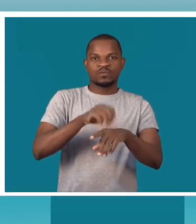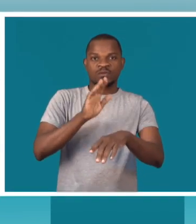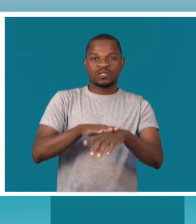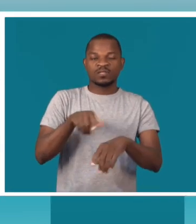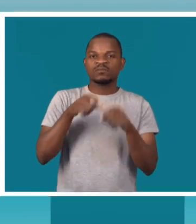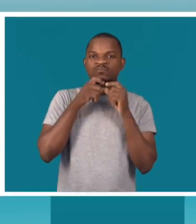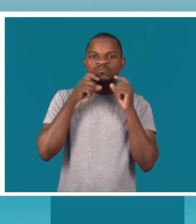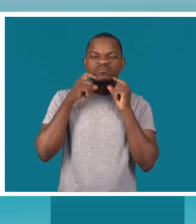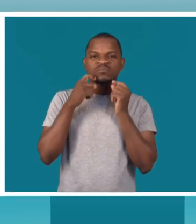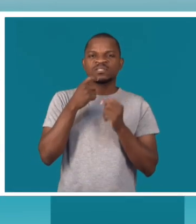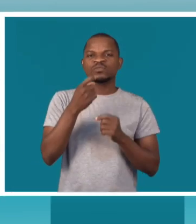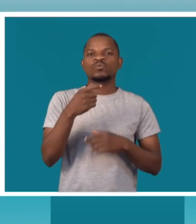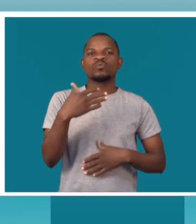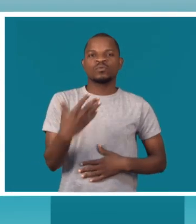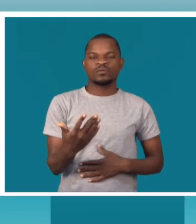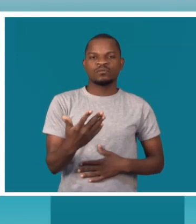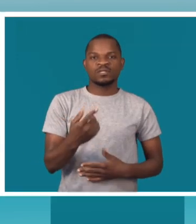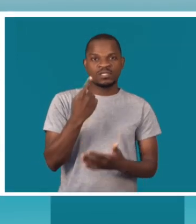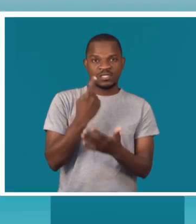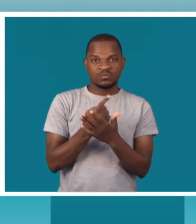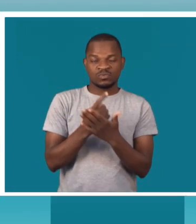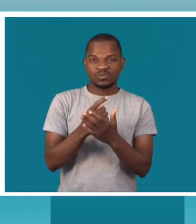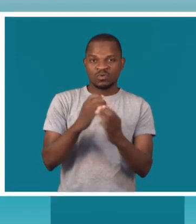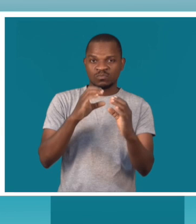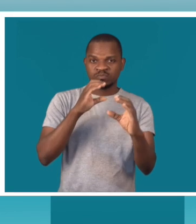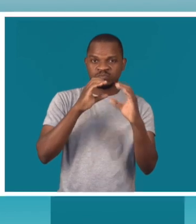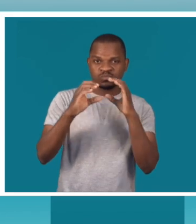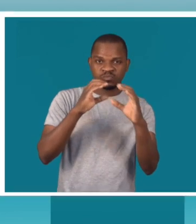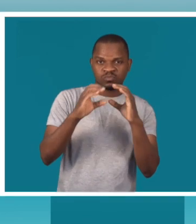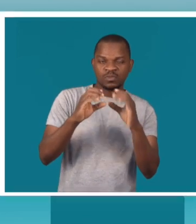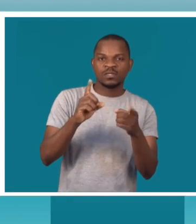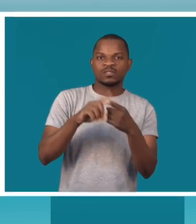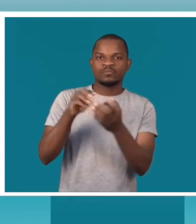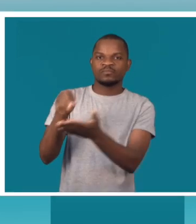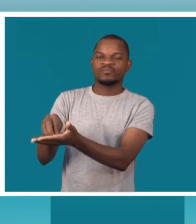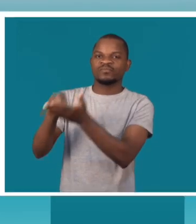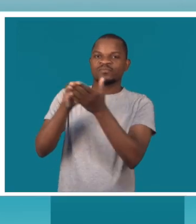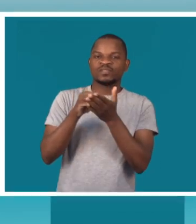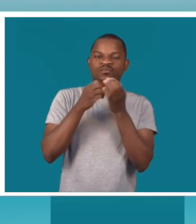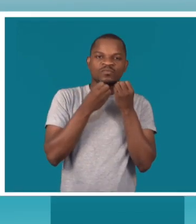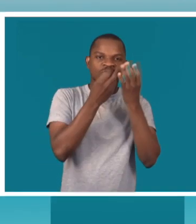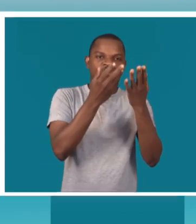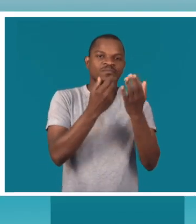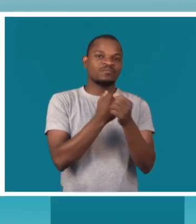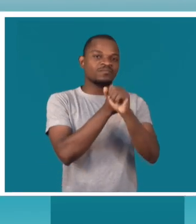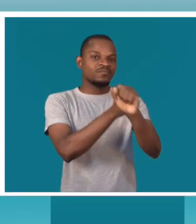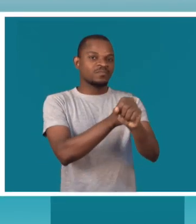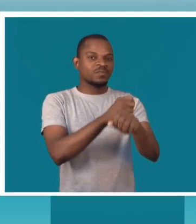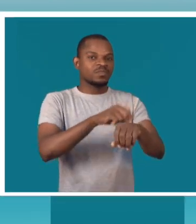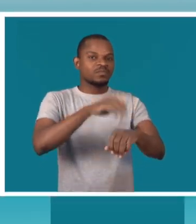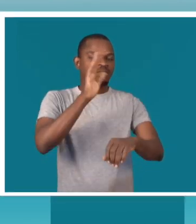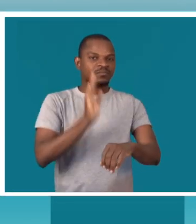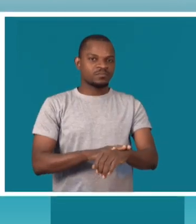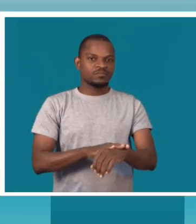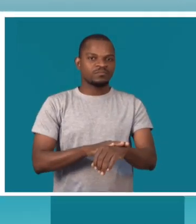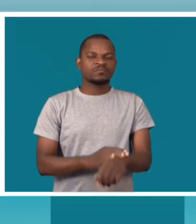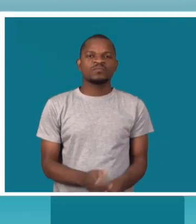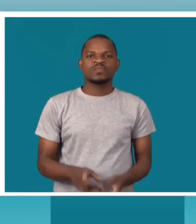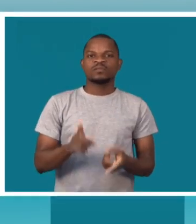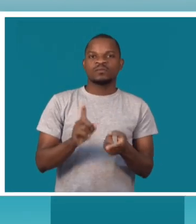Candrino, falou da importância da comunicação e acesso à informação na prevenção e combate à malária. E ao nós, hoje,